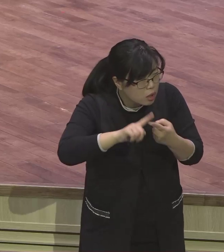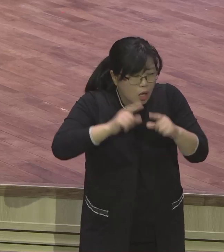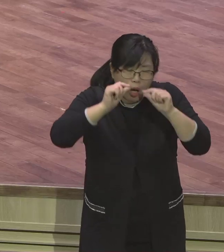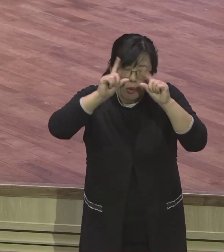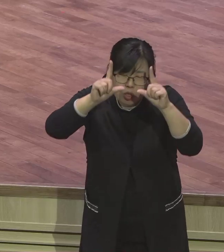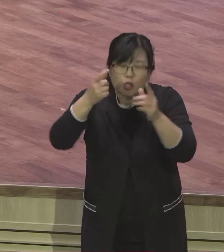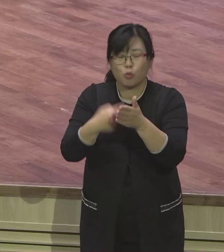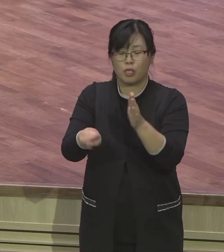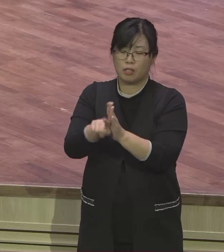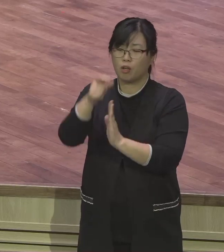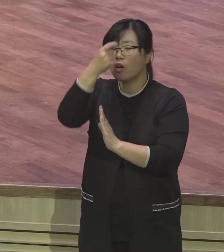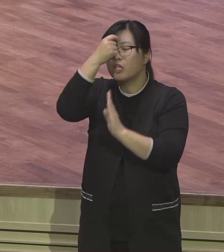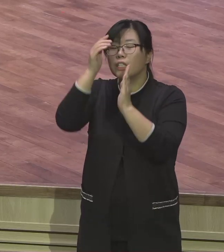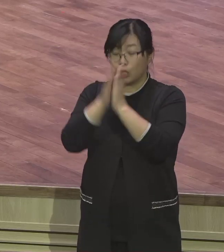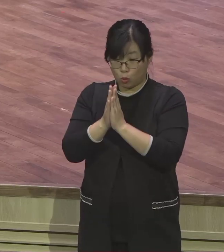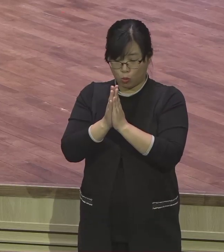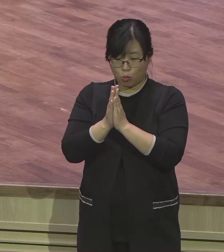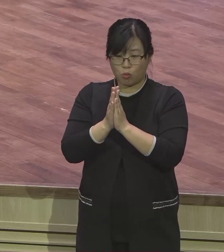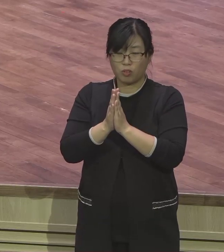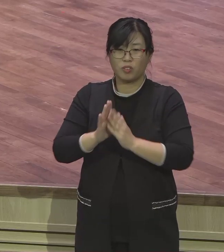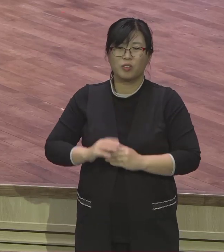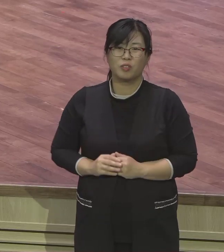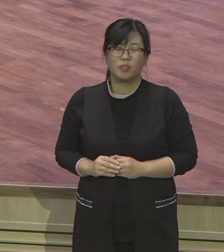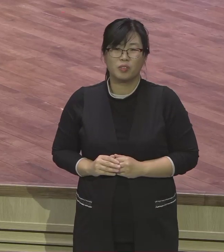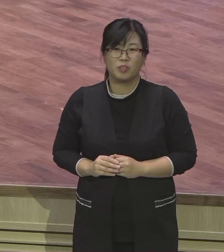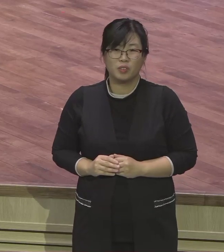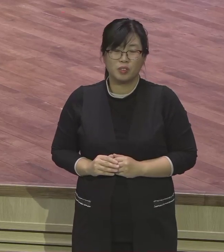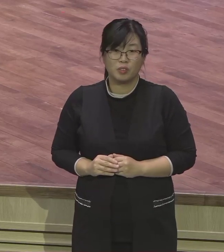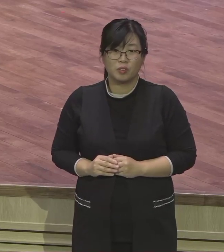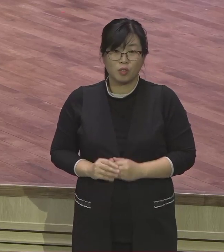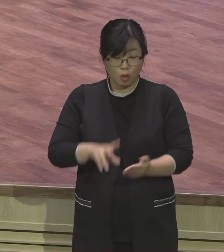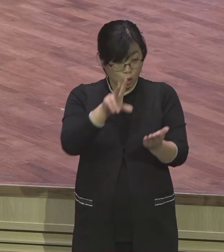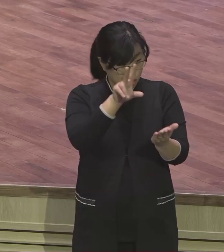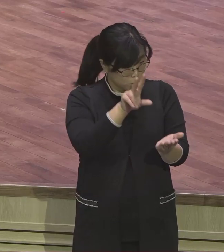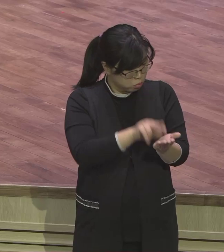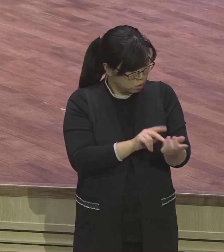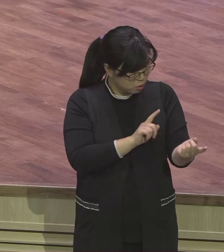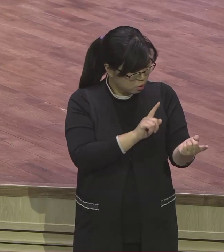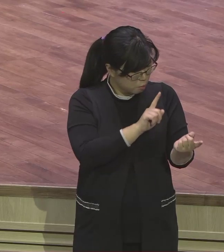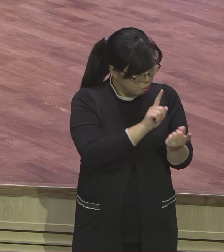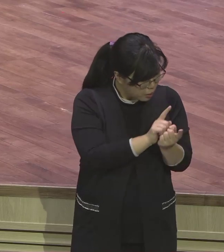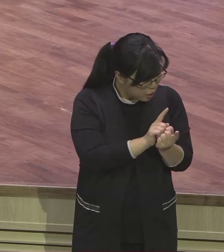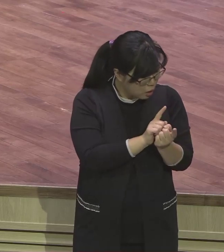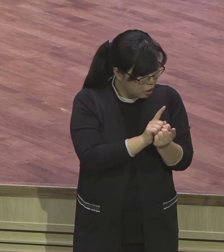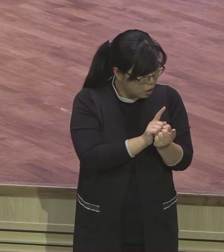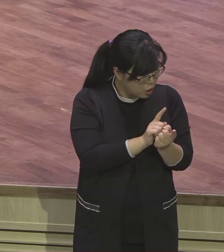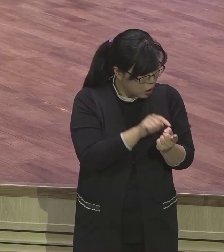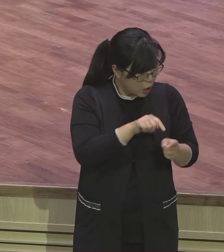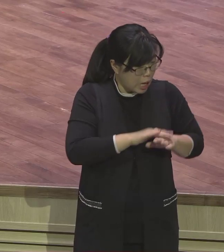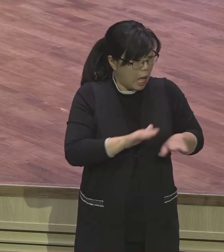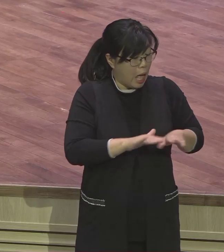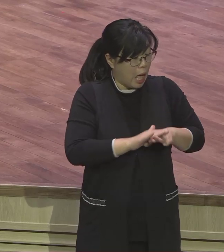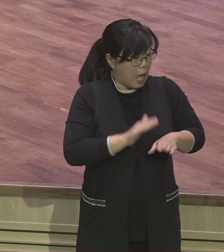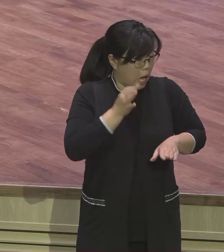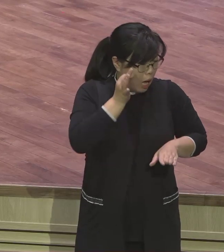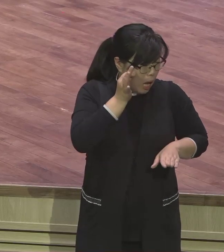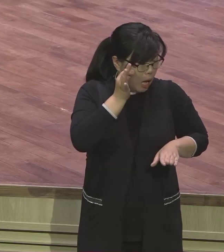이걸 깨닫고 그 뜻에 맞는 기도를 해야 돼요 하나님 뜻을 깨닫는 기도